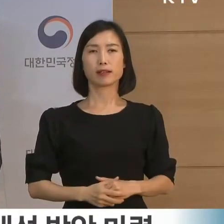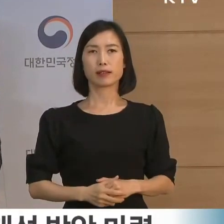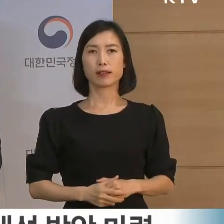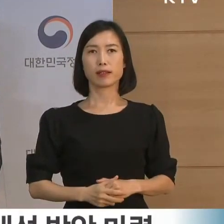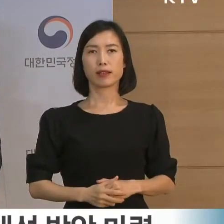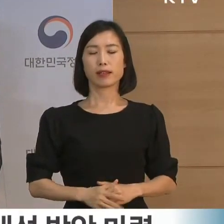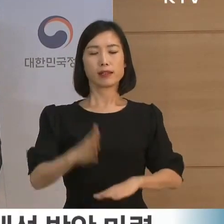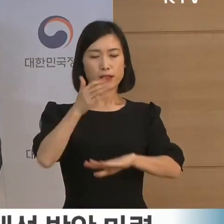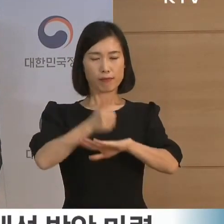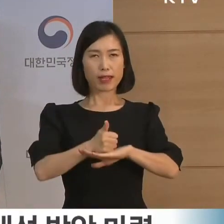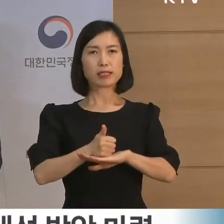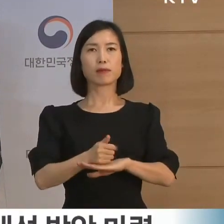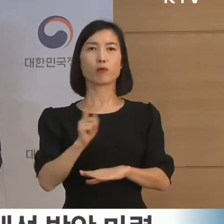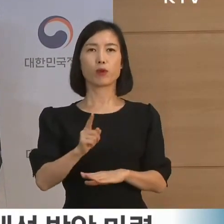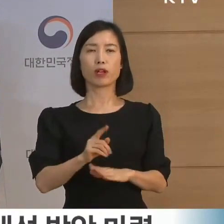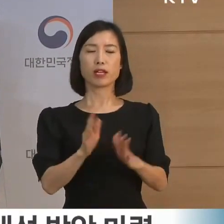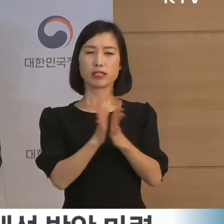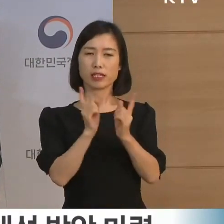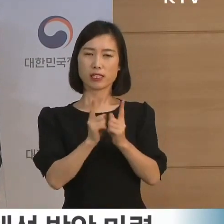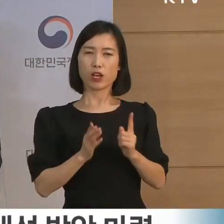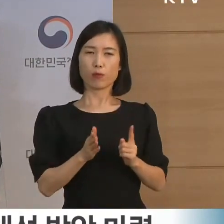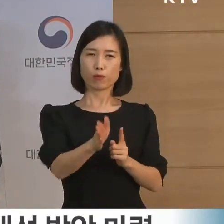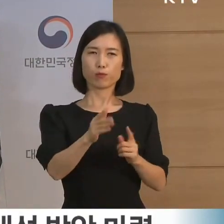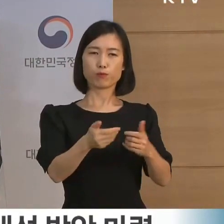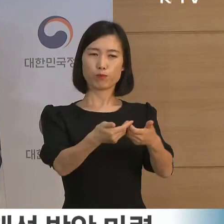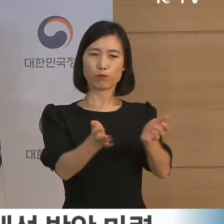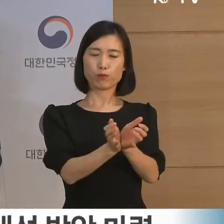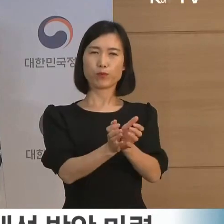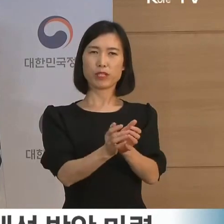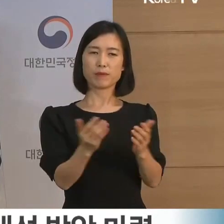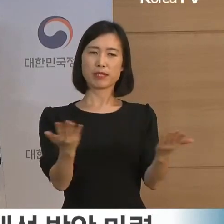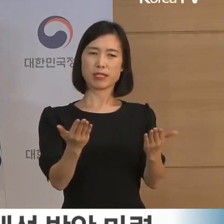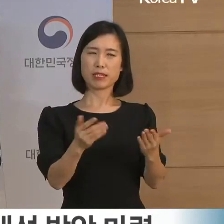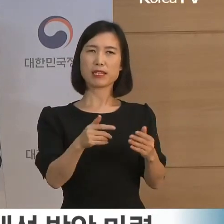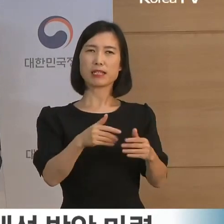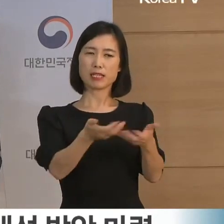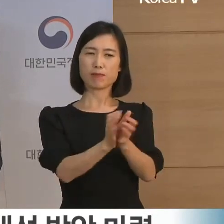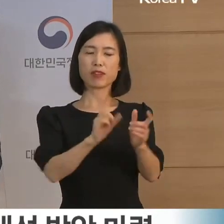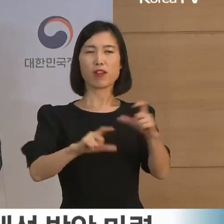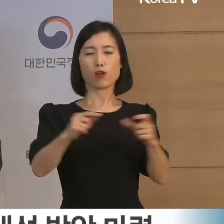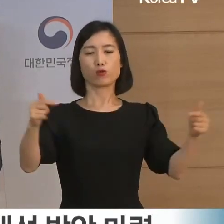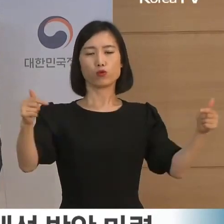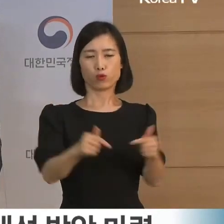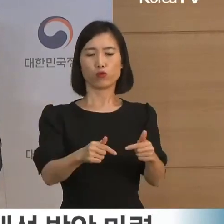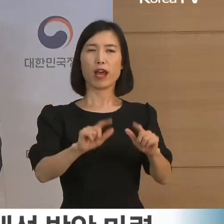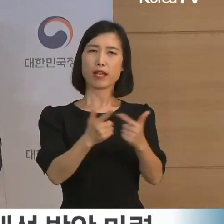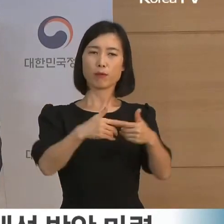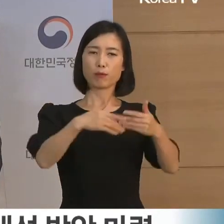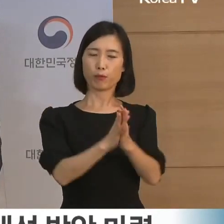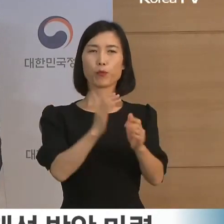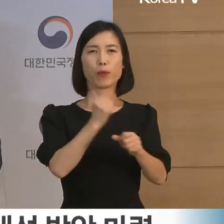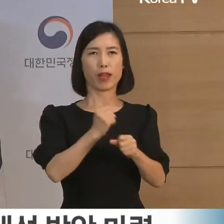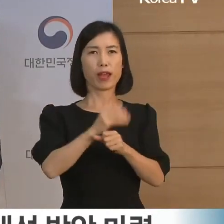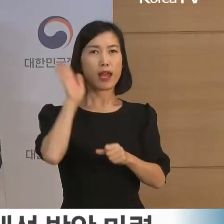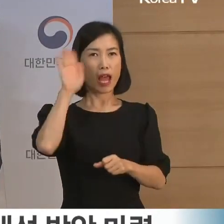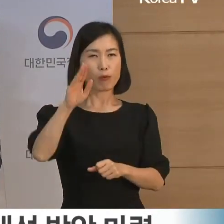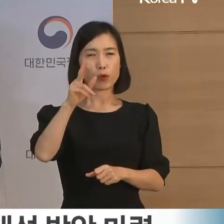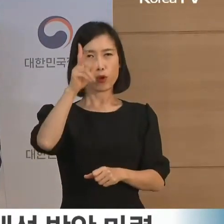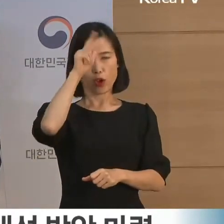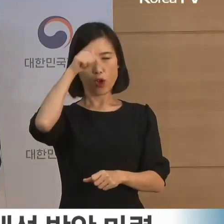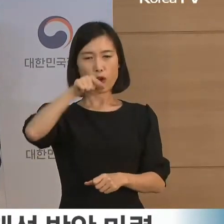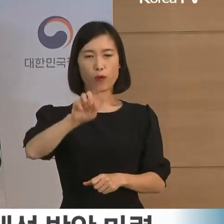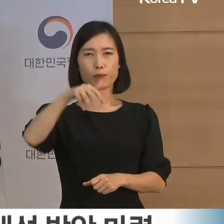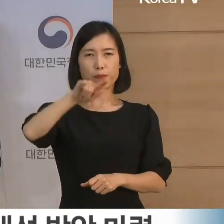마지막으로 직접 수사 부서를 통폐합 축소를 포함하여 검찰의 인권 옹호 기능을